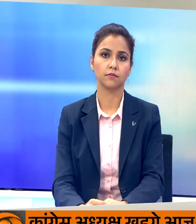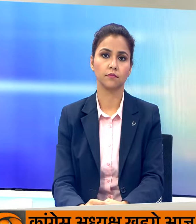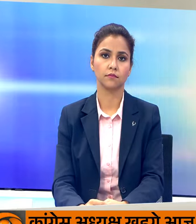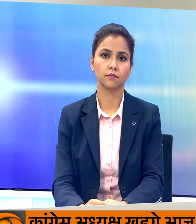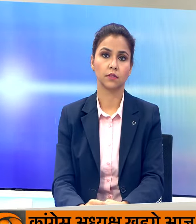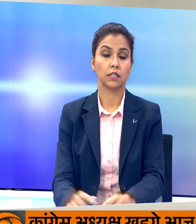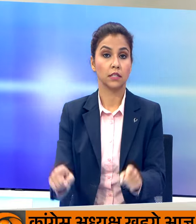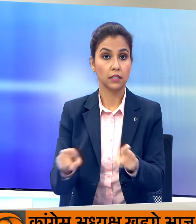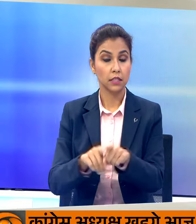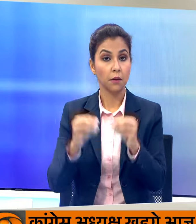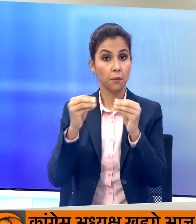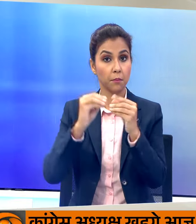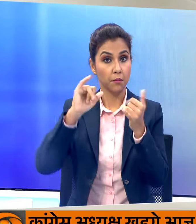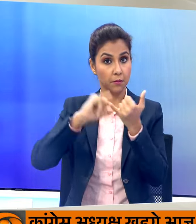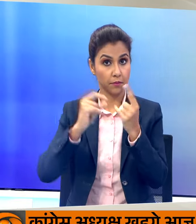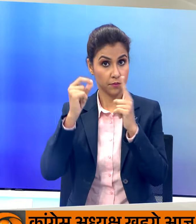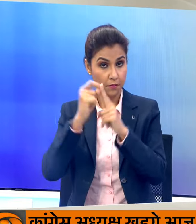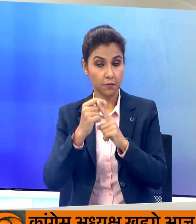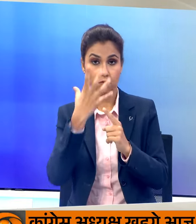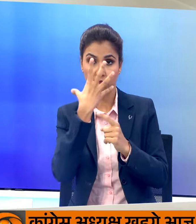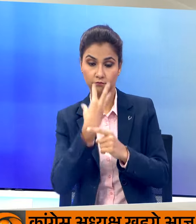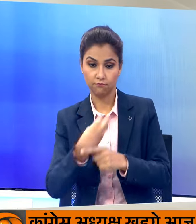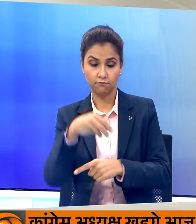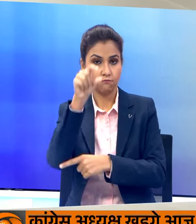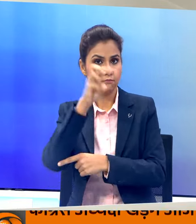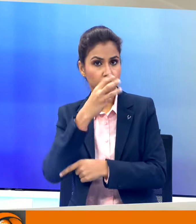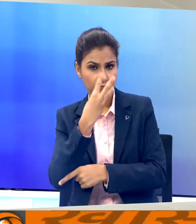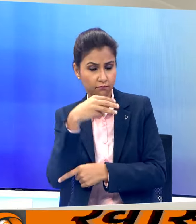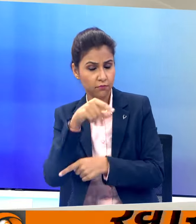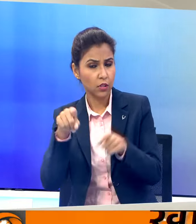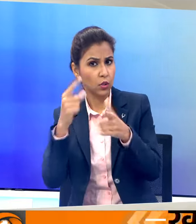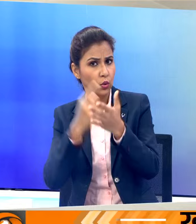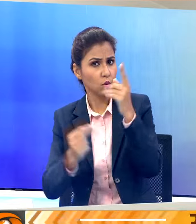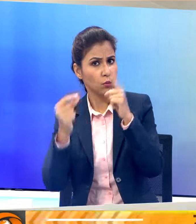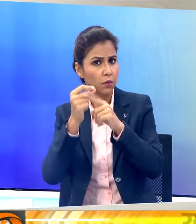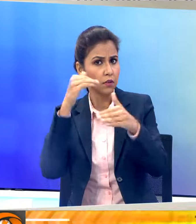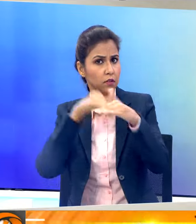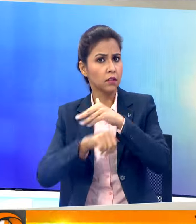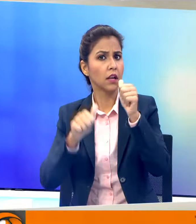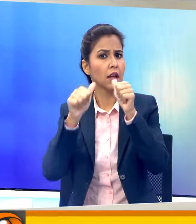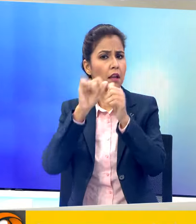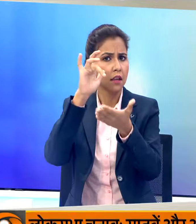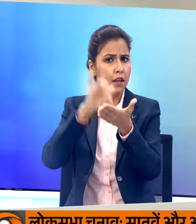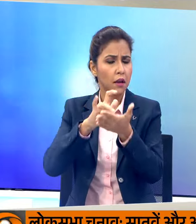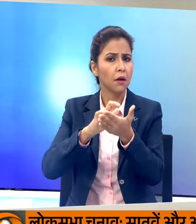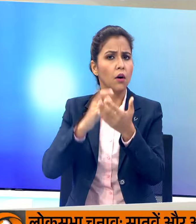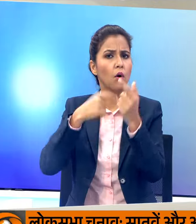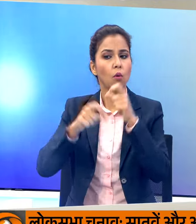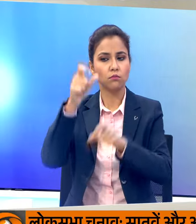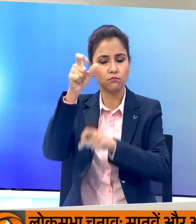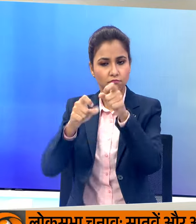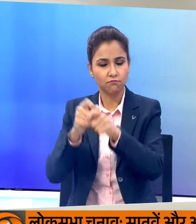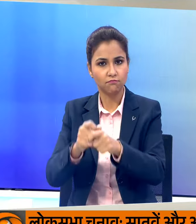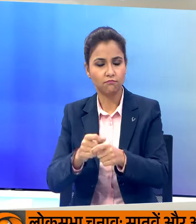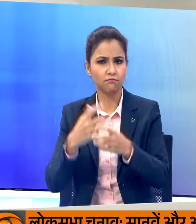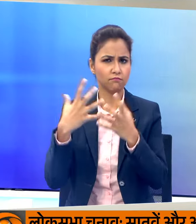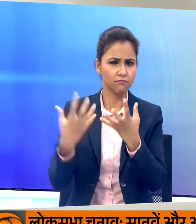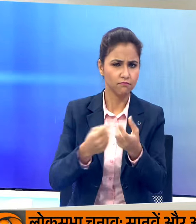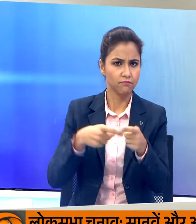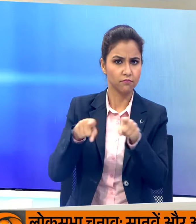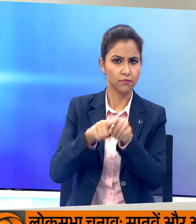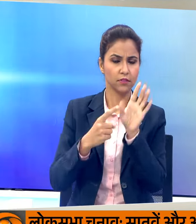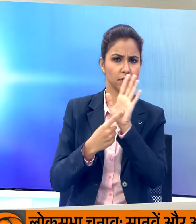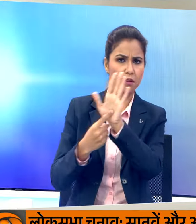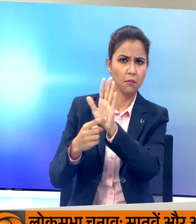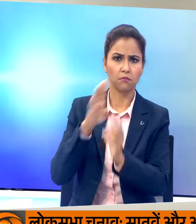मही बस्पा सुप्रिमो मायावती उत्तर प्रदेश के अकबरपोर लोगसभाक्षेतर में मतदाताओं को लुभाने का प्रयास करेंगे